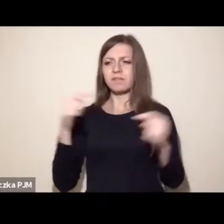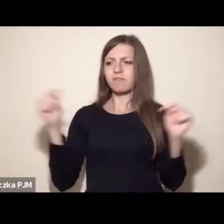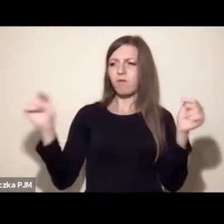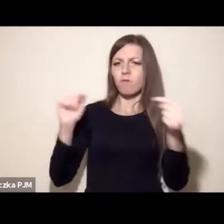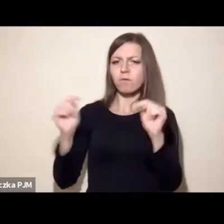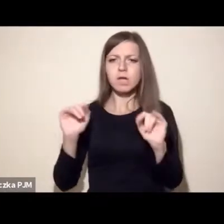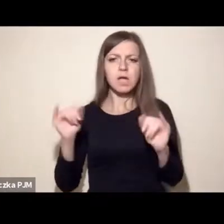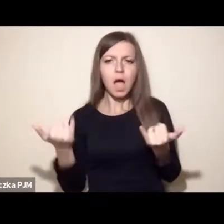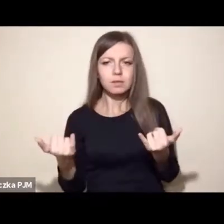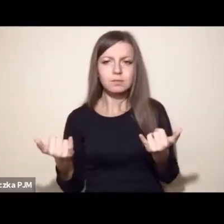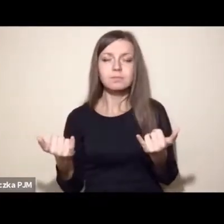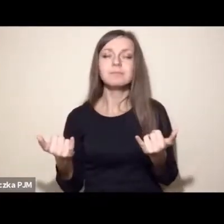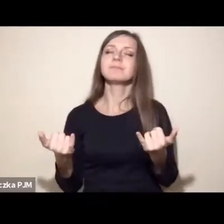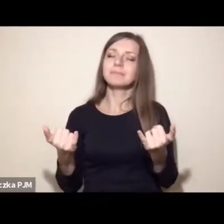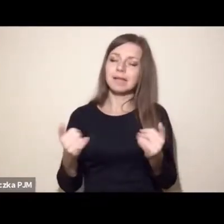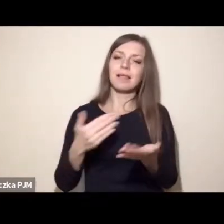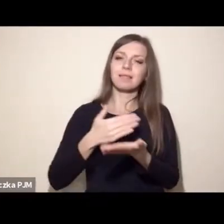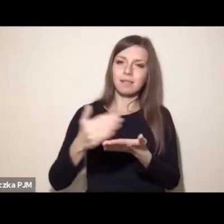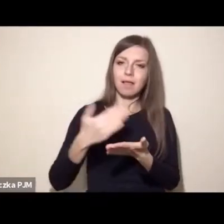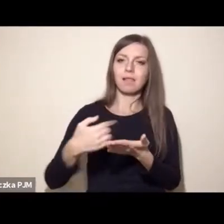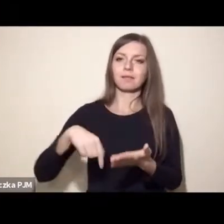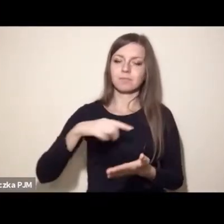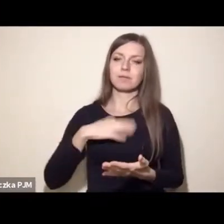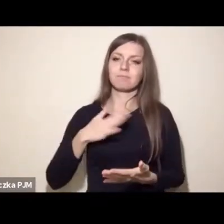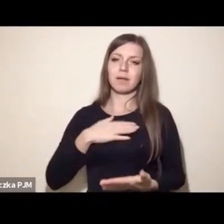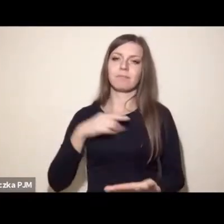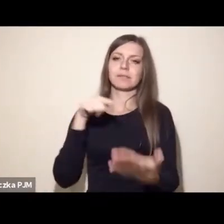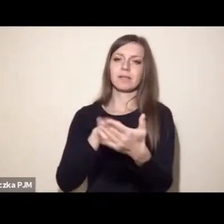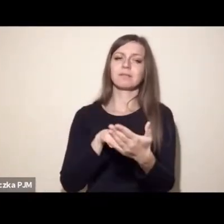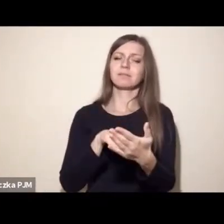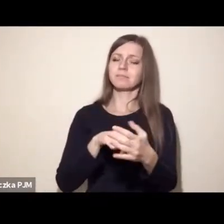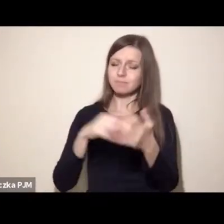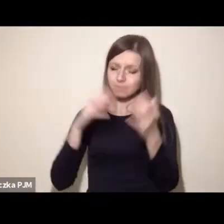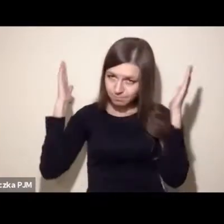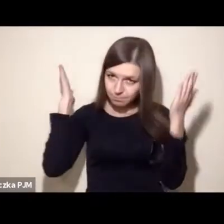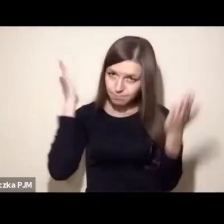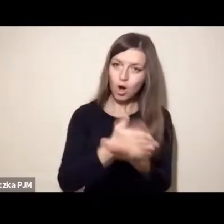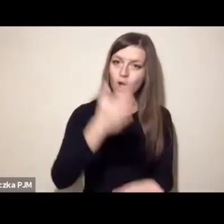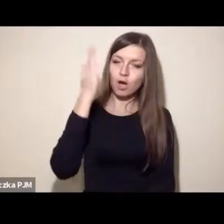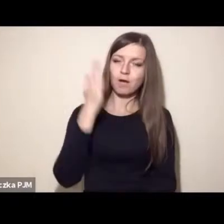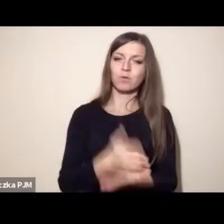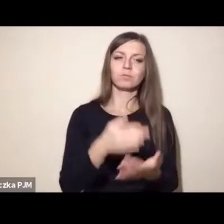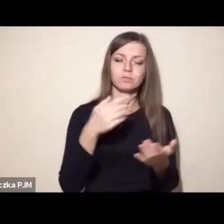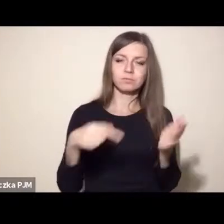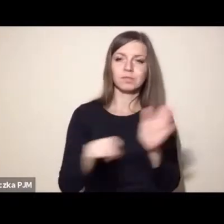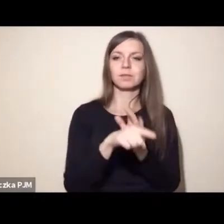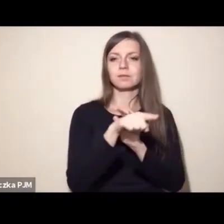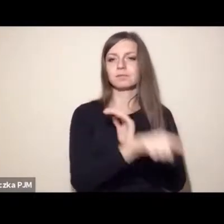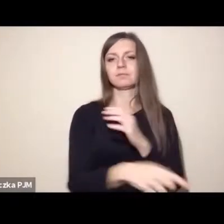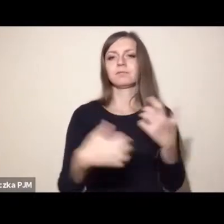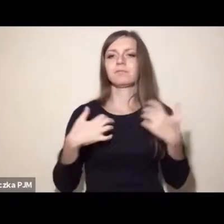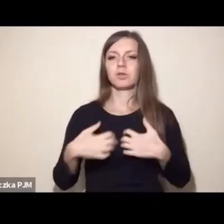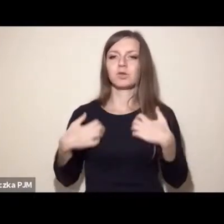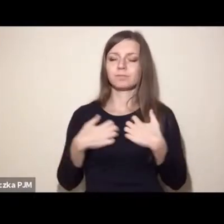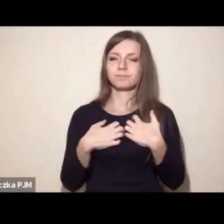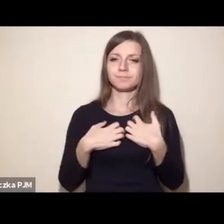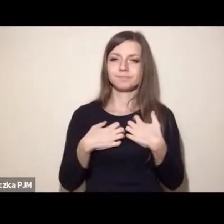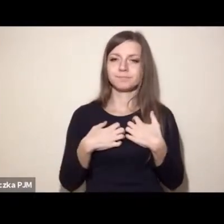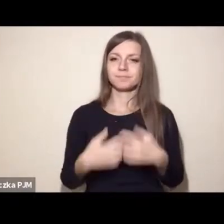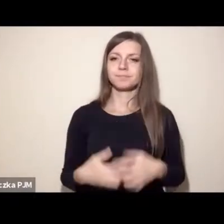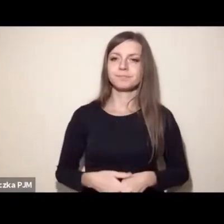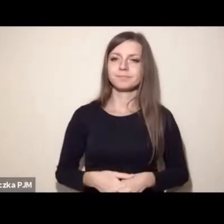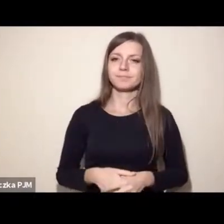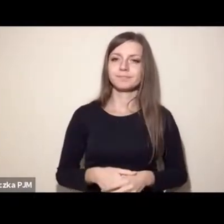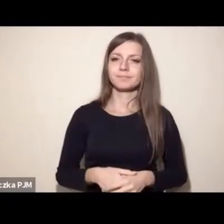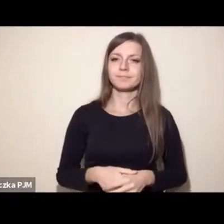w danym momencie, to wciąż jednak to jest ten ostateczny cel dla nas wszystkich. I wierzę w to, że ten dialog i to budowanie